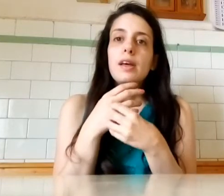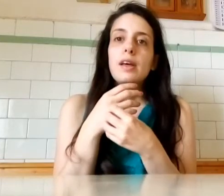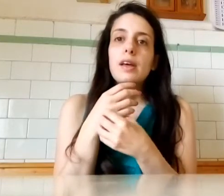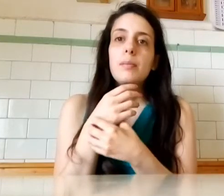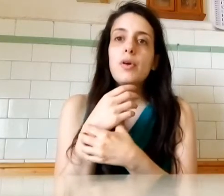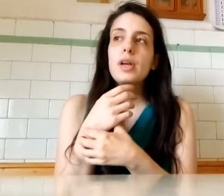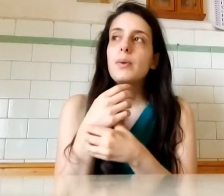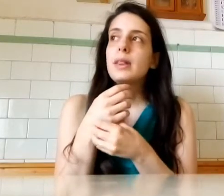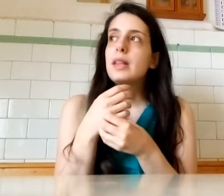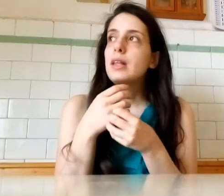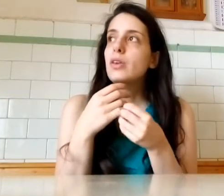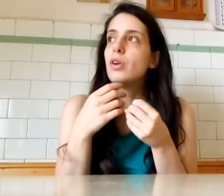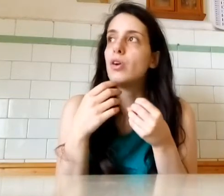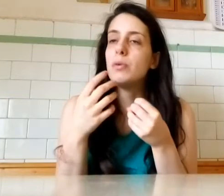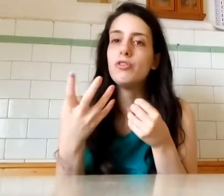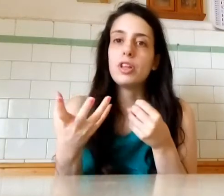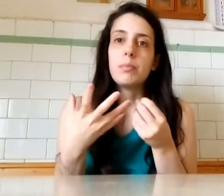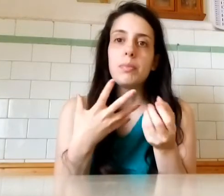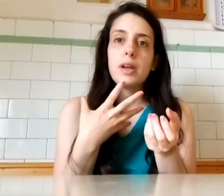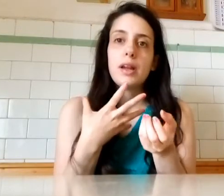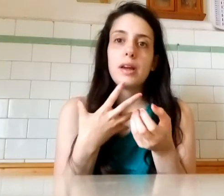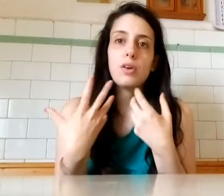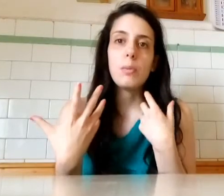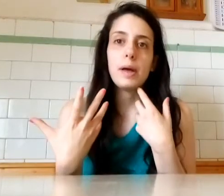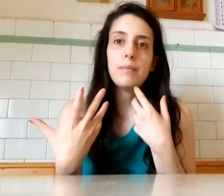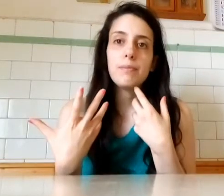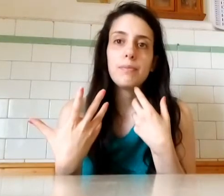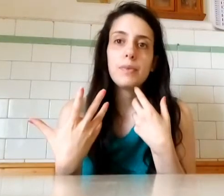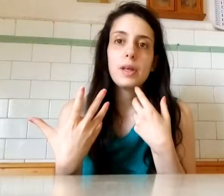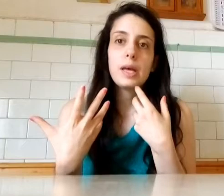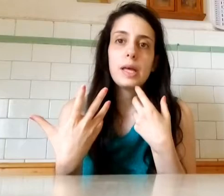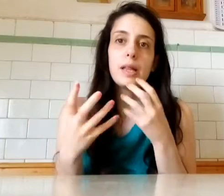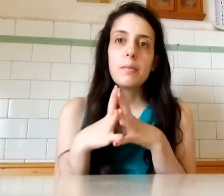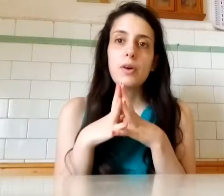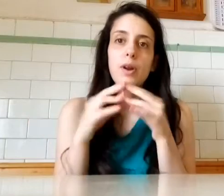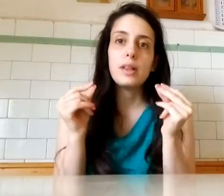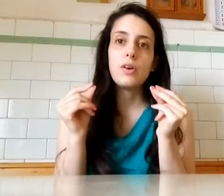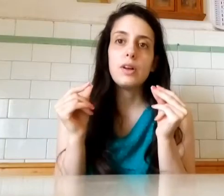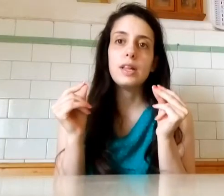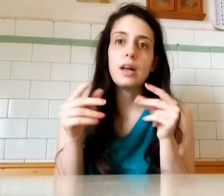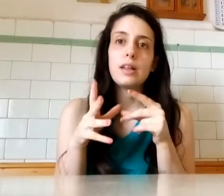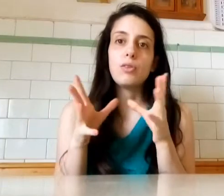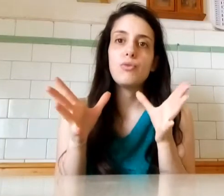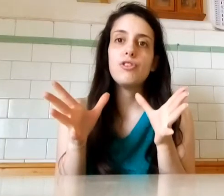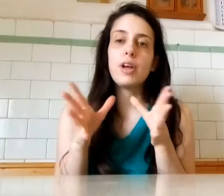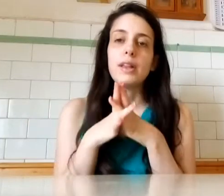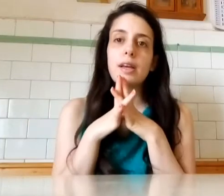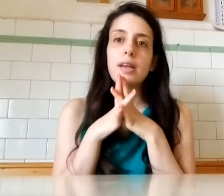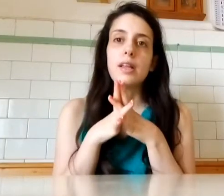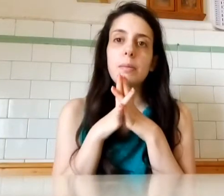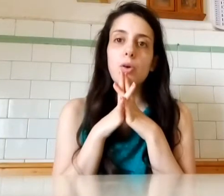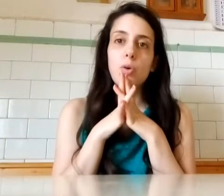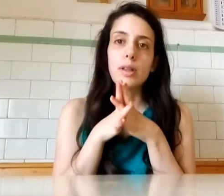Poi questa signora ha cominciato a parlare con me Sempre con la solitaria da sufficiente A chiedermi cose